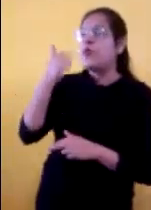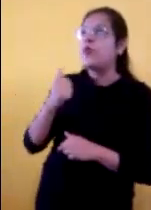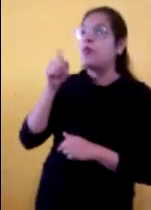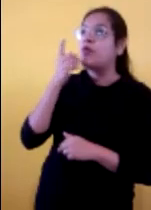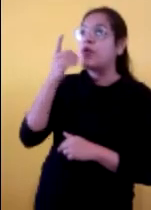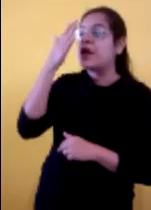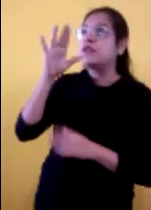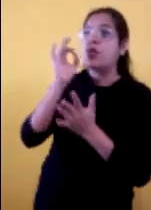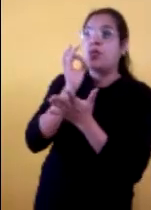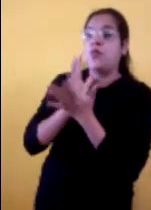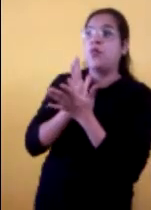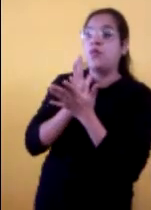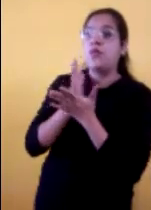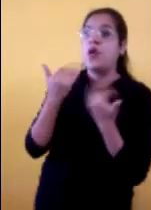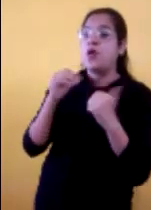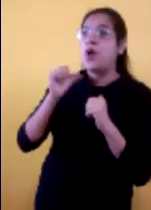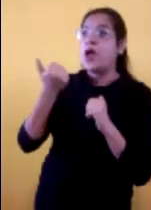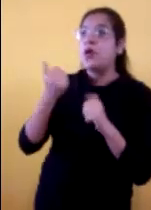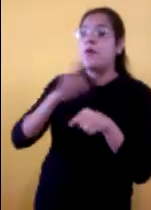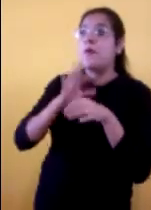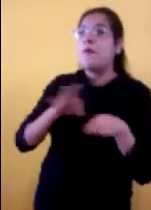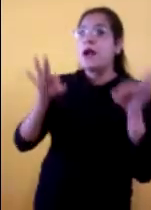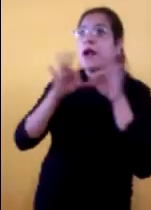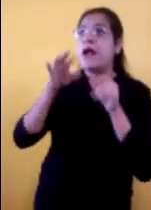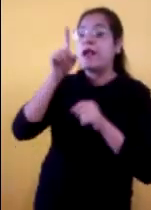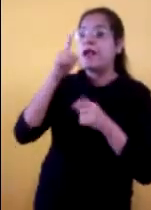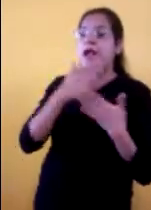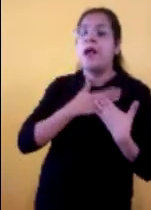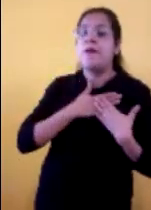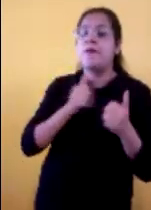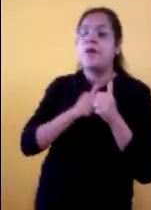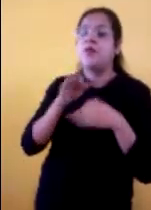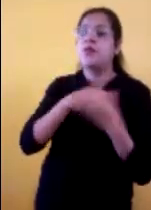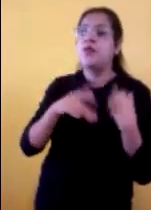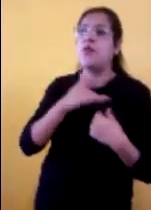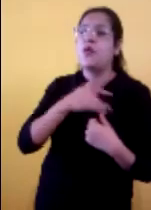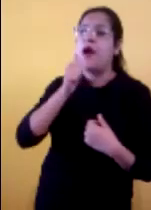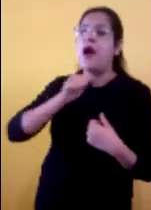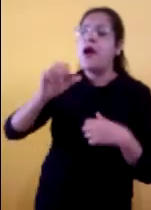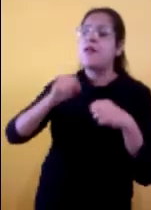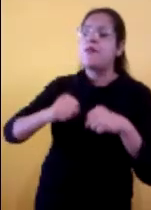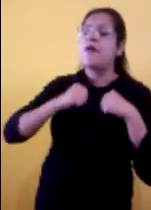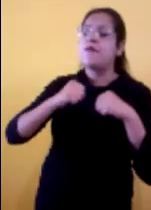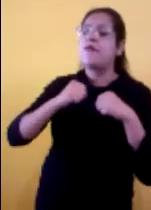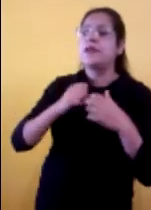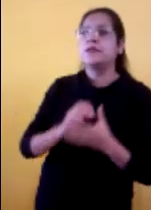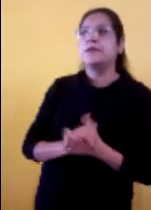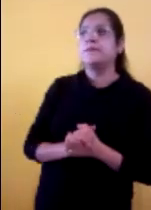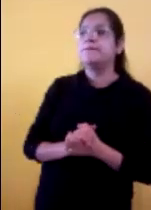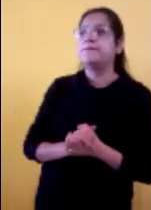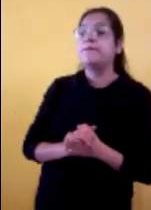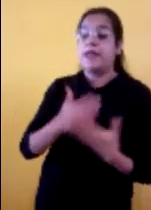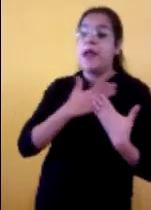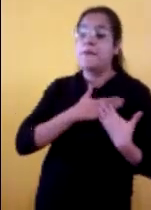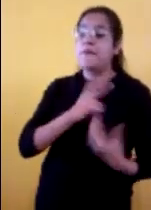muy bien maestro, tienes razón cuando dices que el Señor es único y que no hay otro fuera de Él. Y amarlo con todo el corazón,